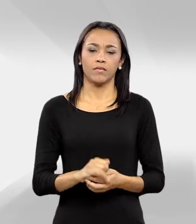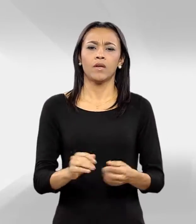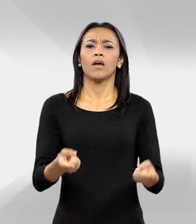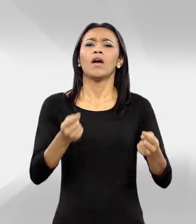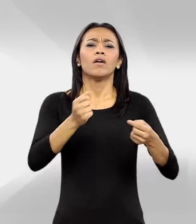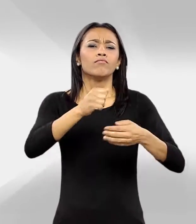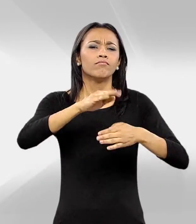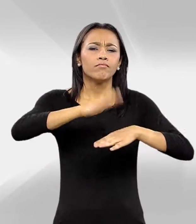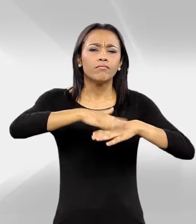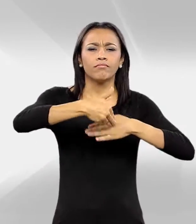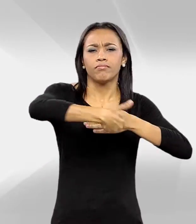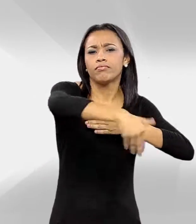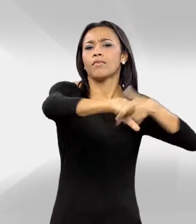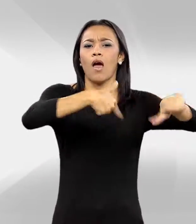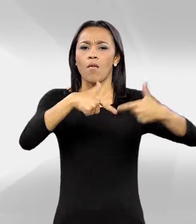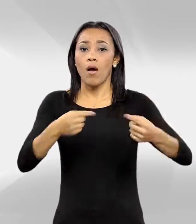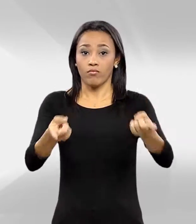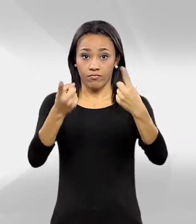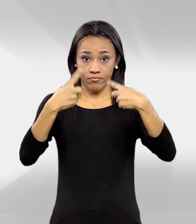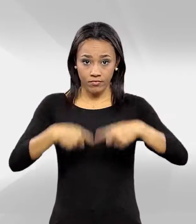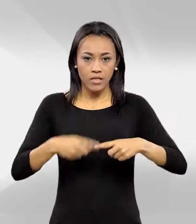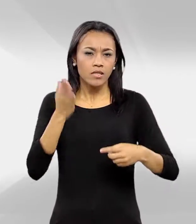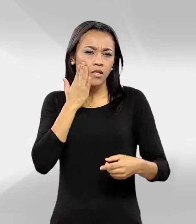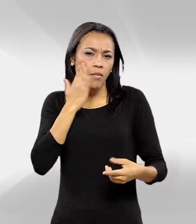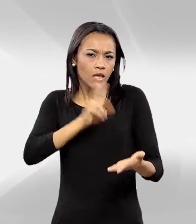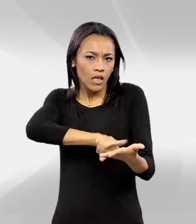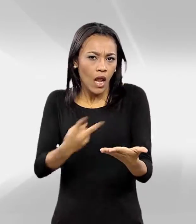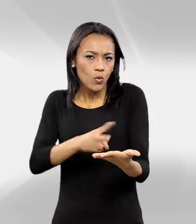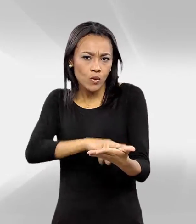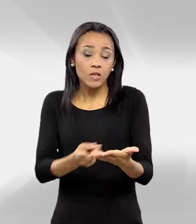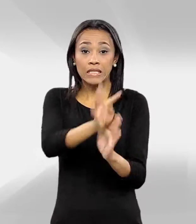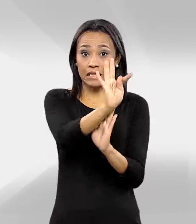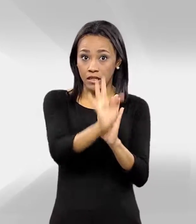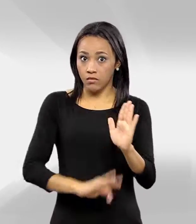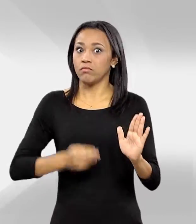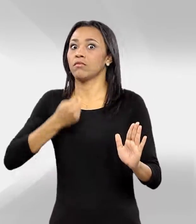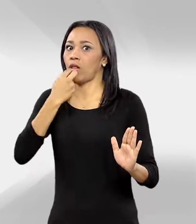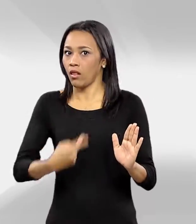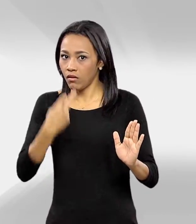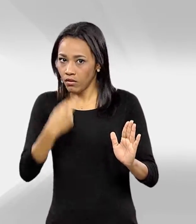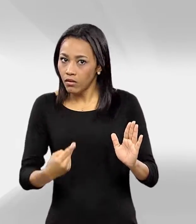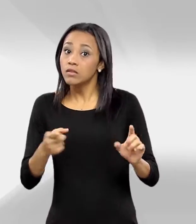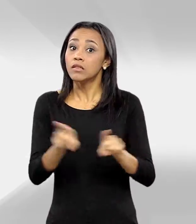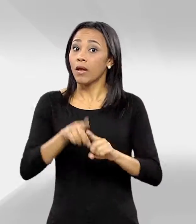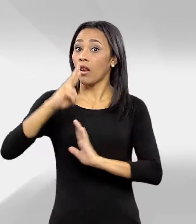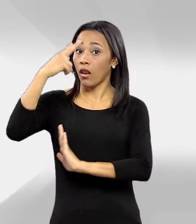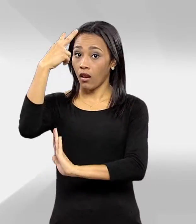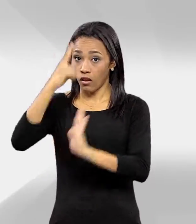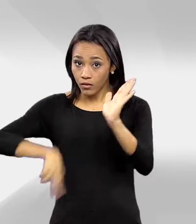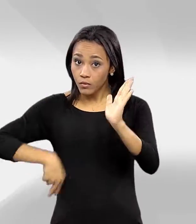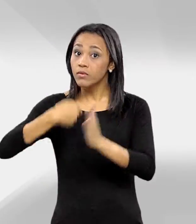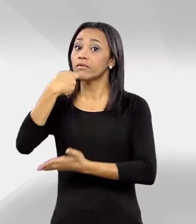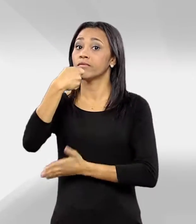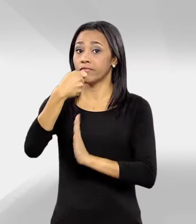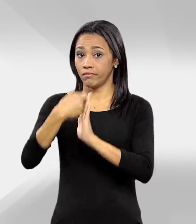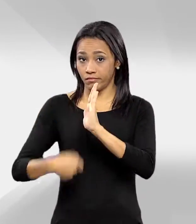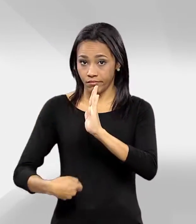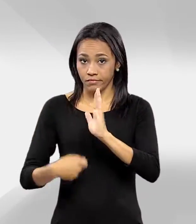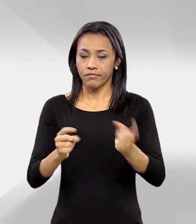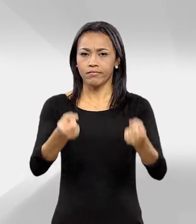previstas, atuar com tradução de textos do idioma inglês, realizar leitura e escrita, redação de